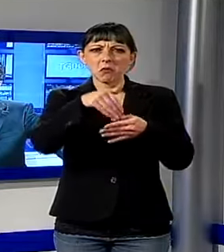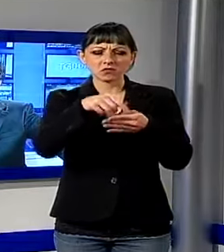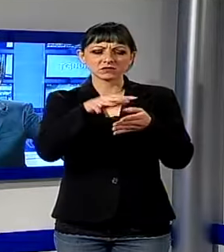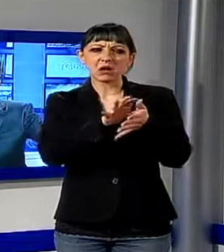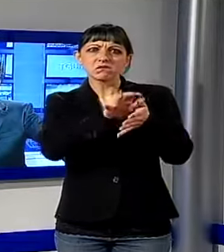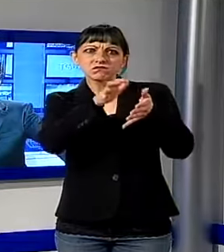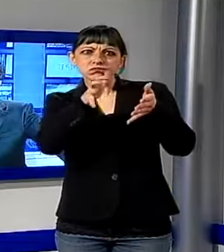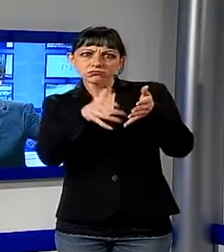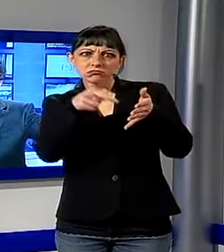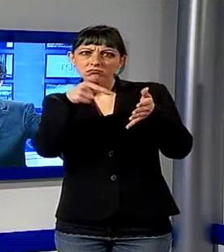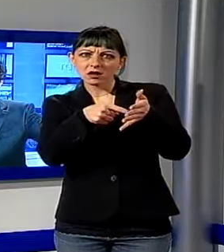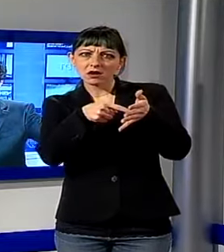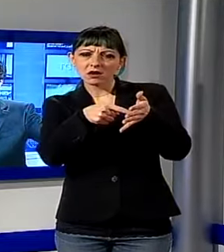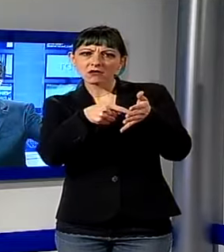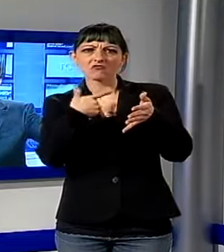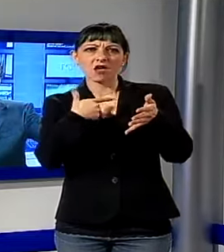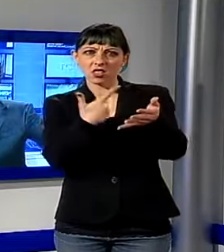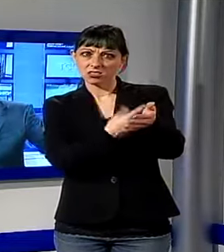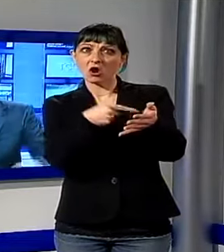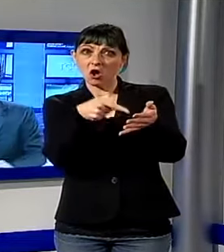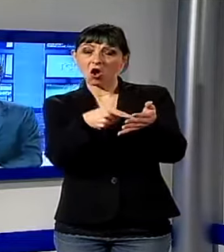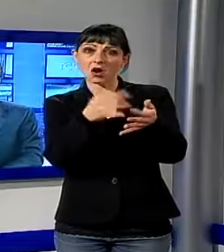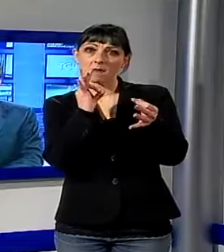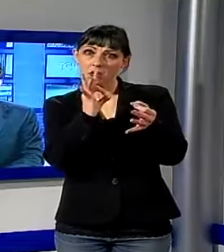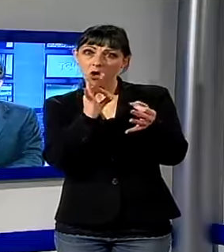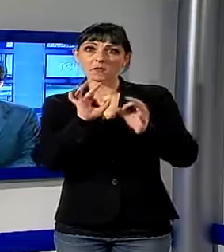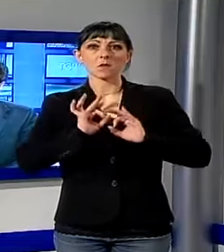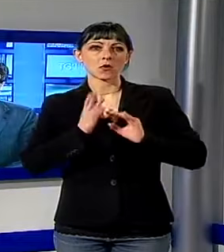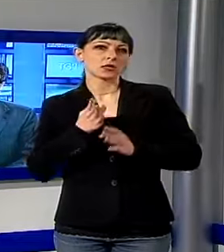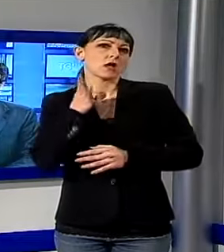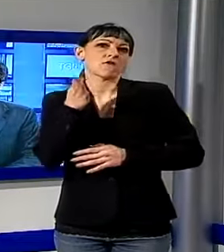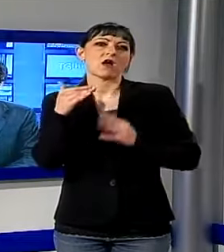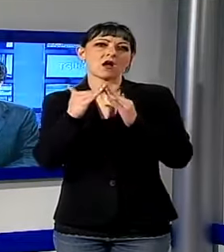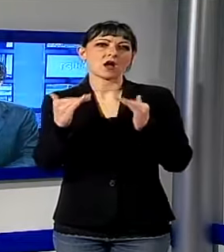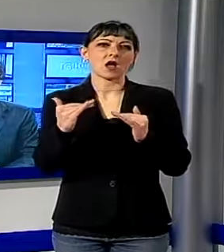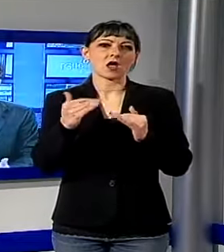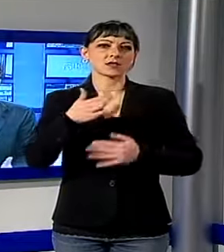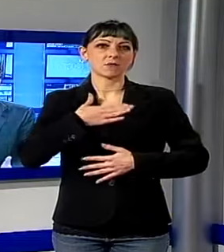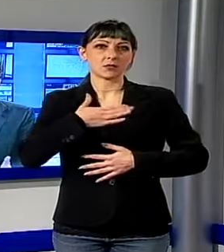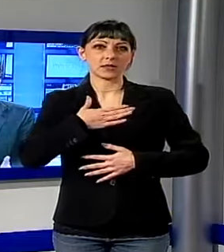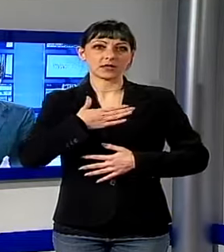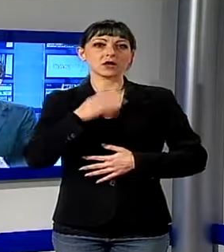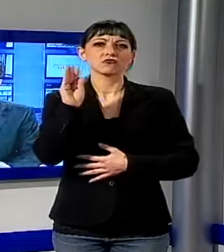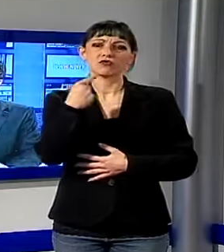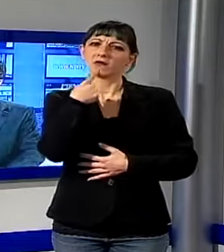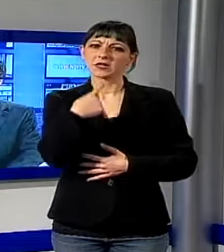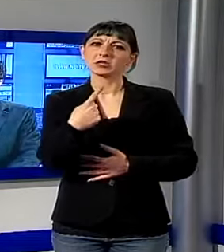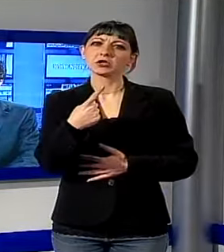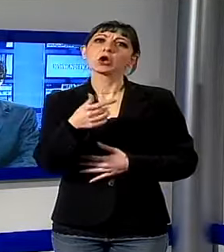'interno si trovava della droga gli agenti sono andati a casa del destinatario il giovane ha ammesso candidamente di essersi